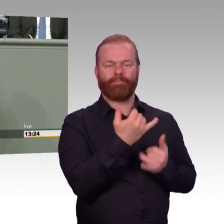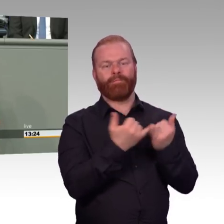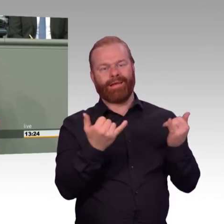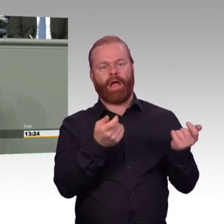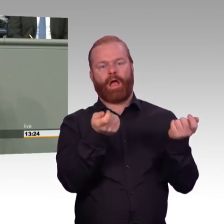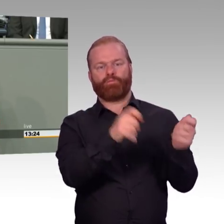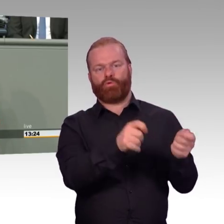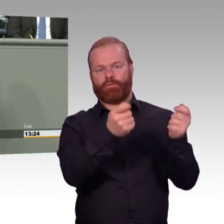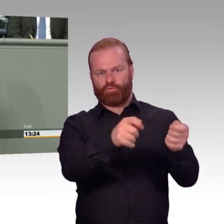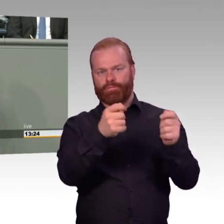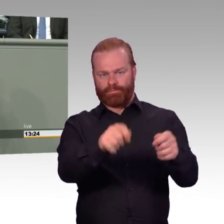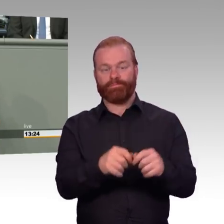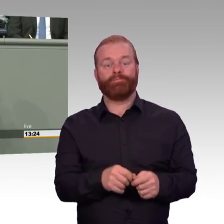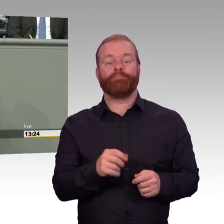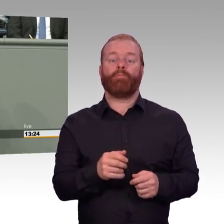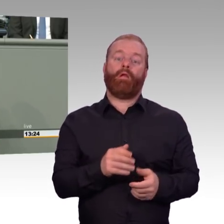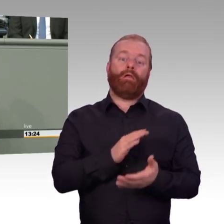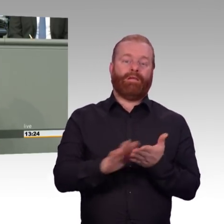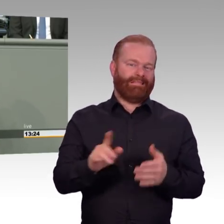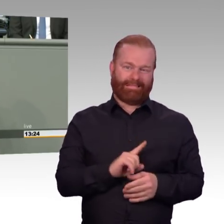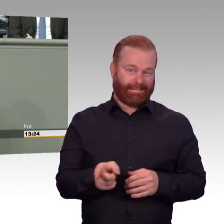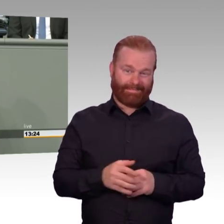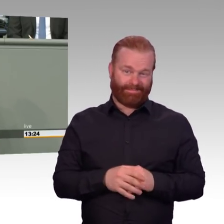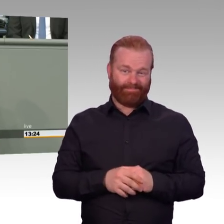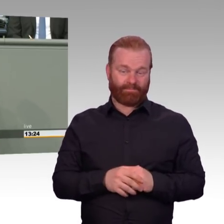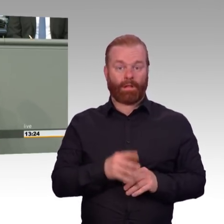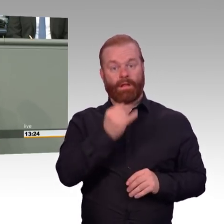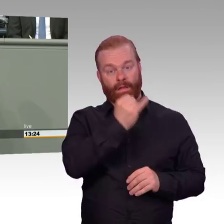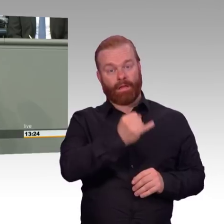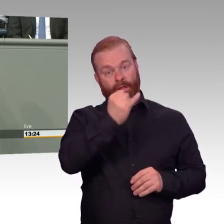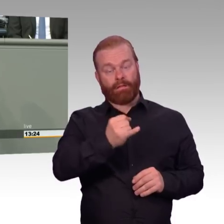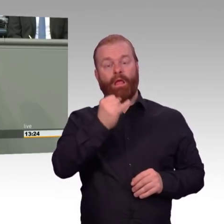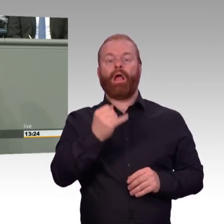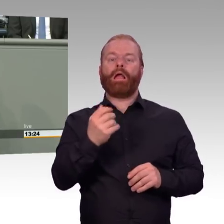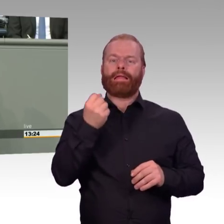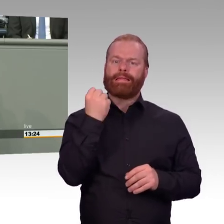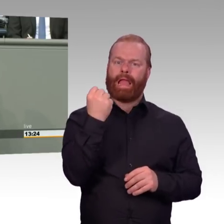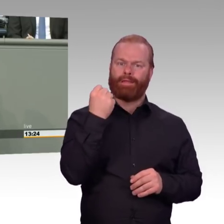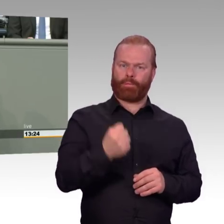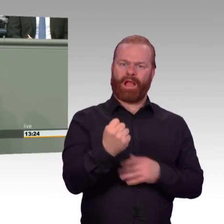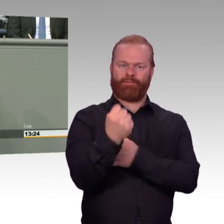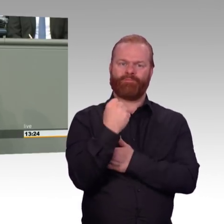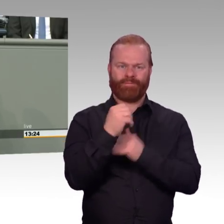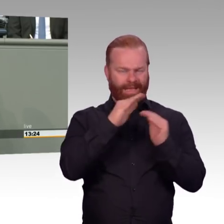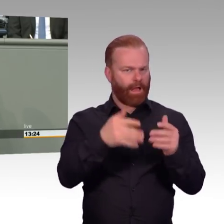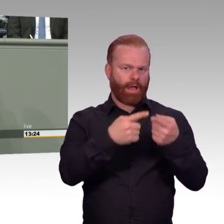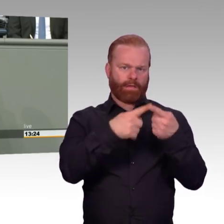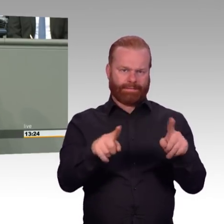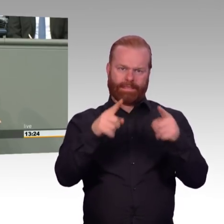systemisch anders gebraucht. Und es hängen auch nicht nur Stromkabel dran, sondern es hängen Tagebaue dran und es hängen Wärmelieferungen dran. Das